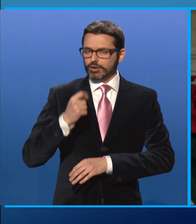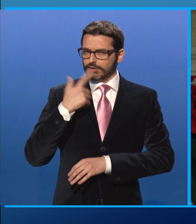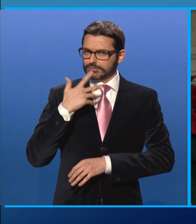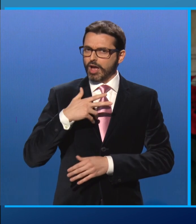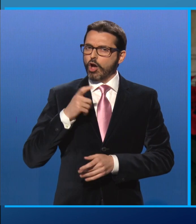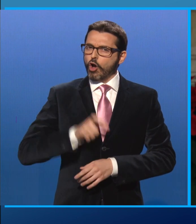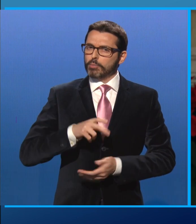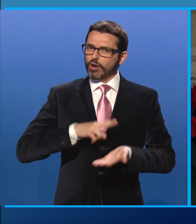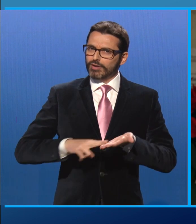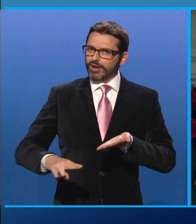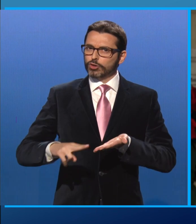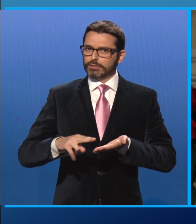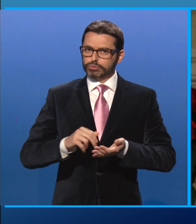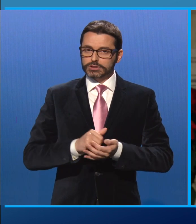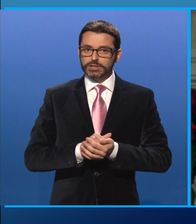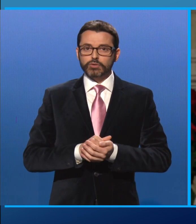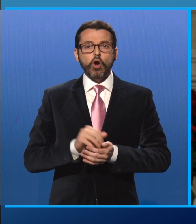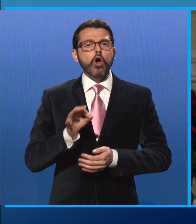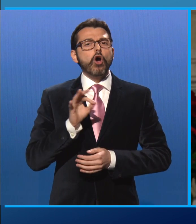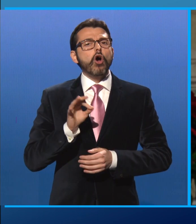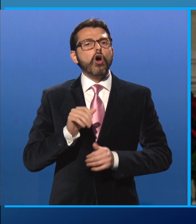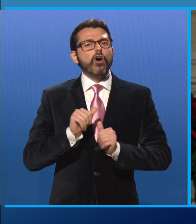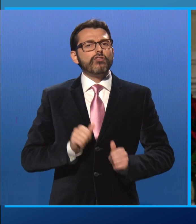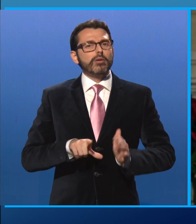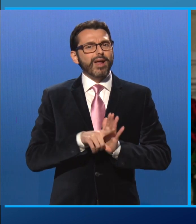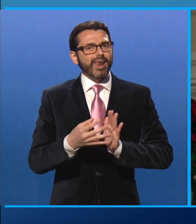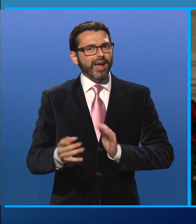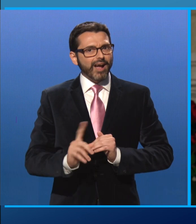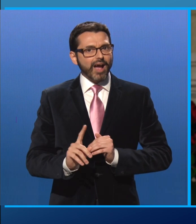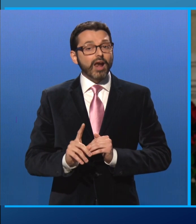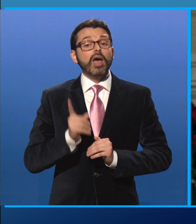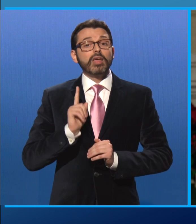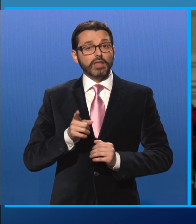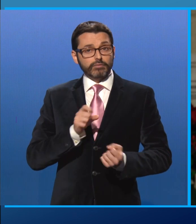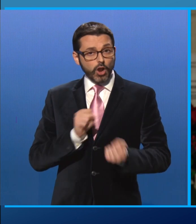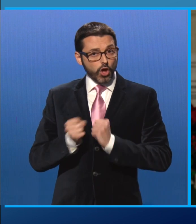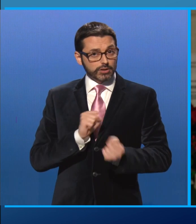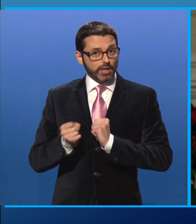contributivi, le diverse forme di illegalità vanno contrastate con fermezza.